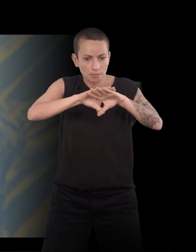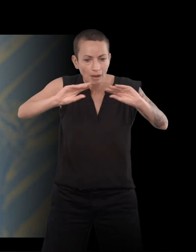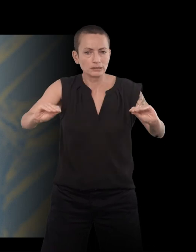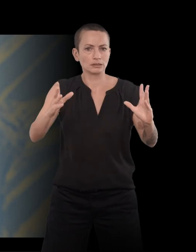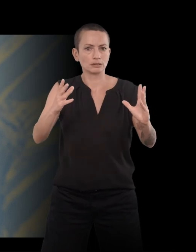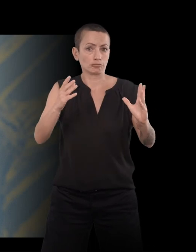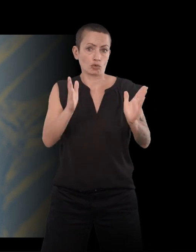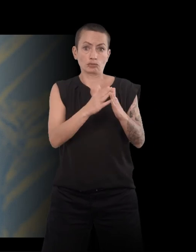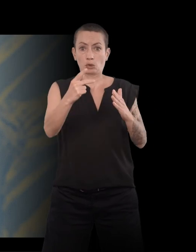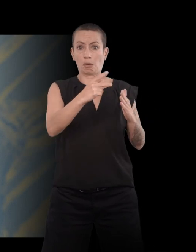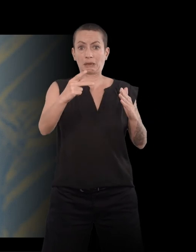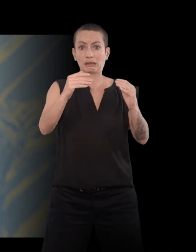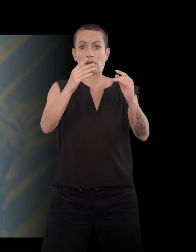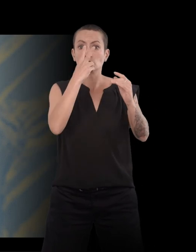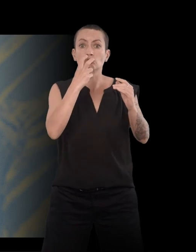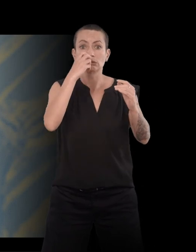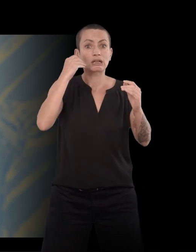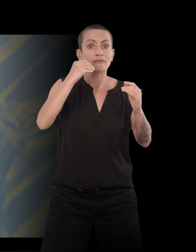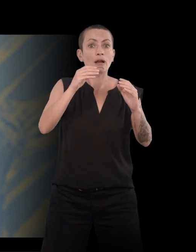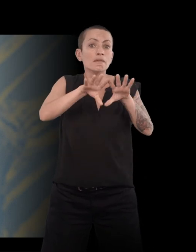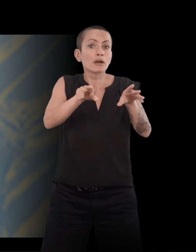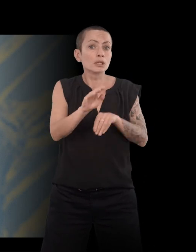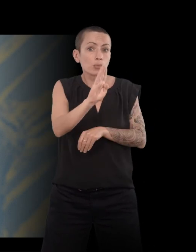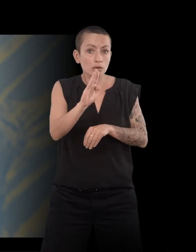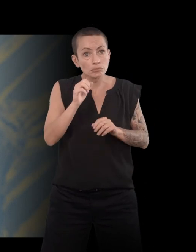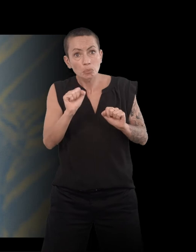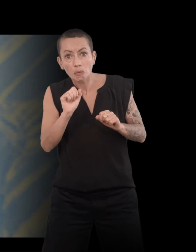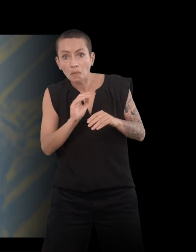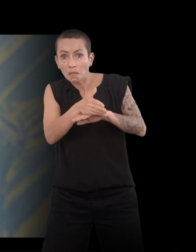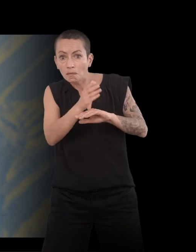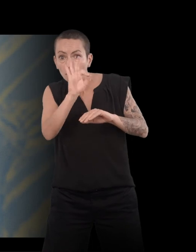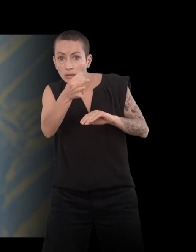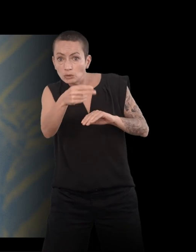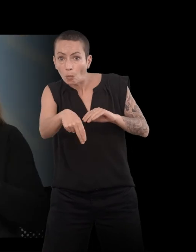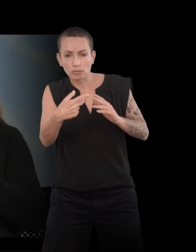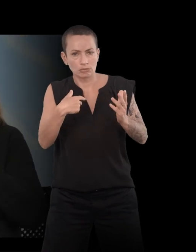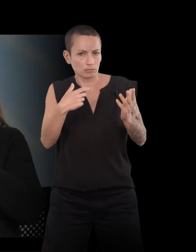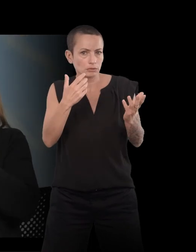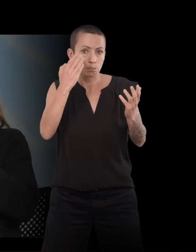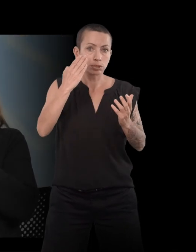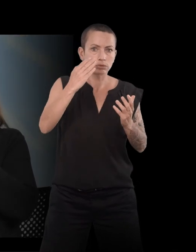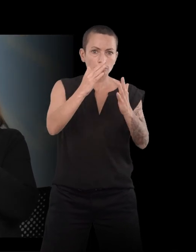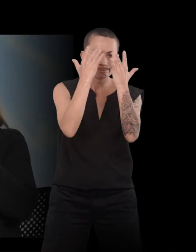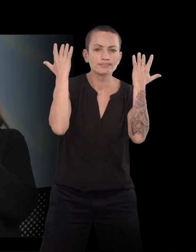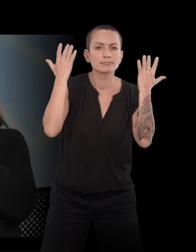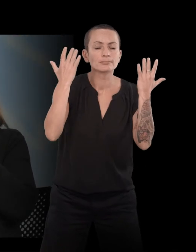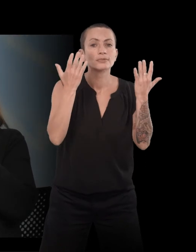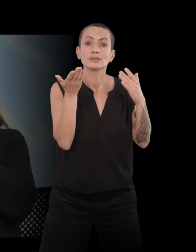Si ce que j'avais envie de raconter était possible, c'était possible. Donc... Oui, vous le racontez alors que vous êtes...